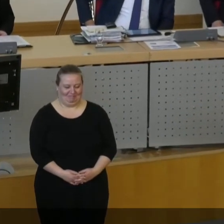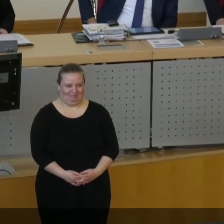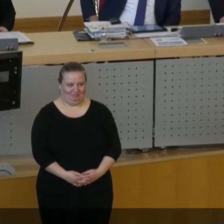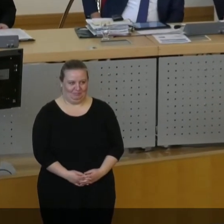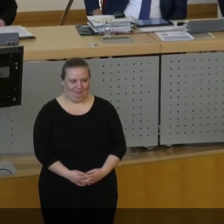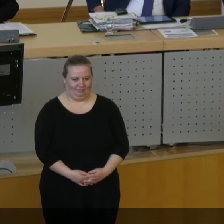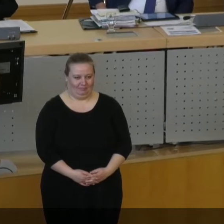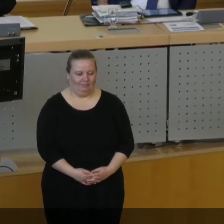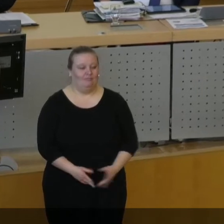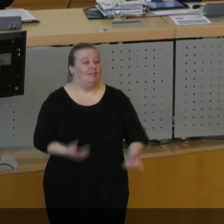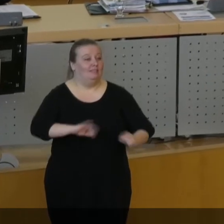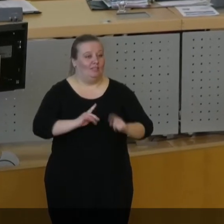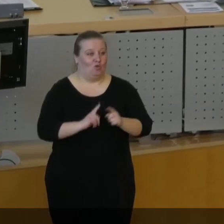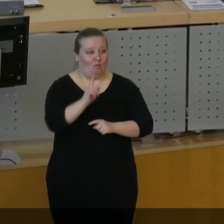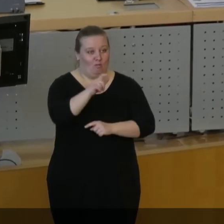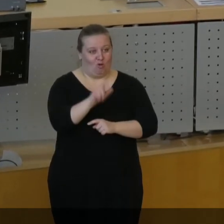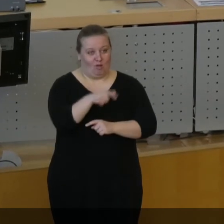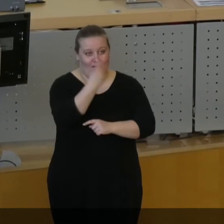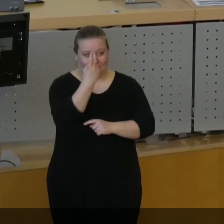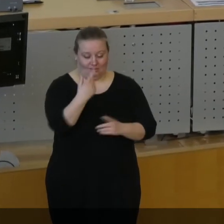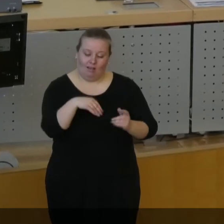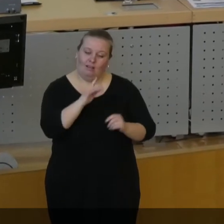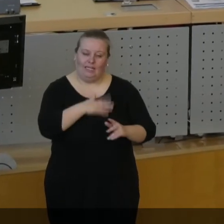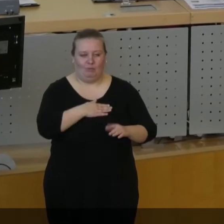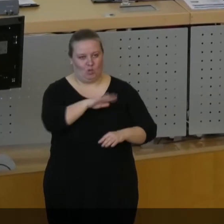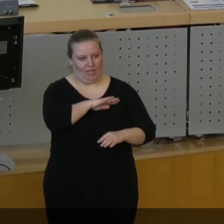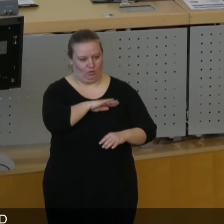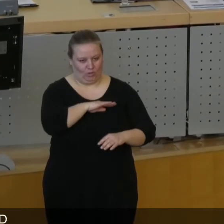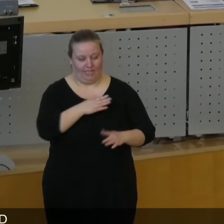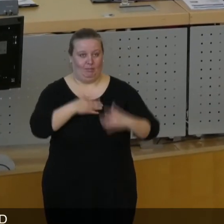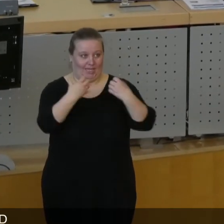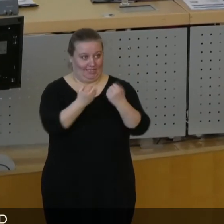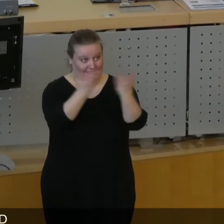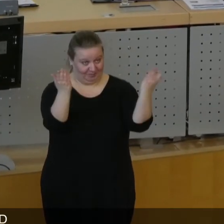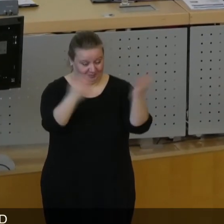Sehr geehrter Herr Oberbürgermeister, liebe Kolleginnen und Kollegen, liebe Gäste.